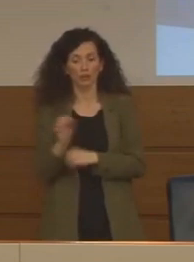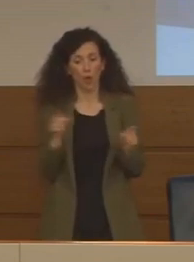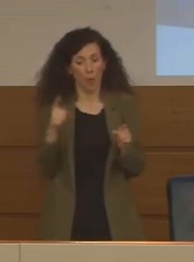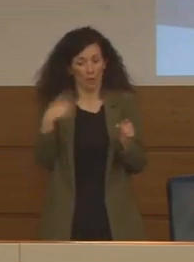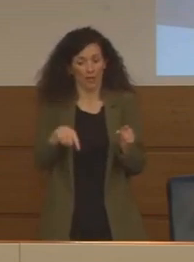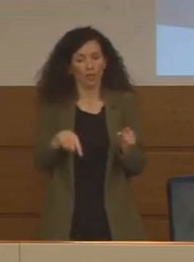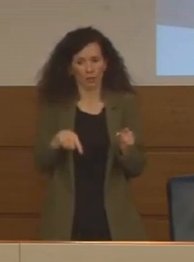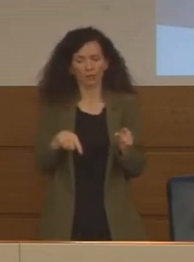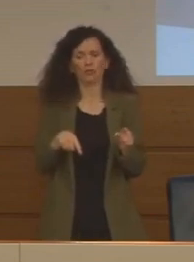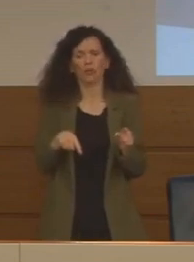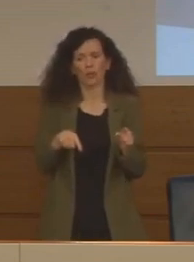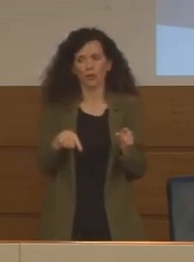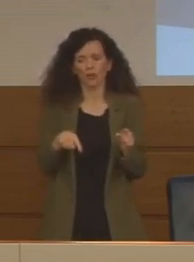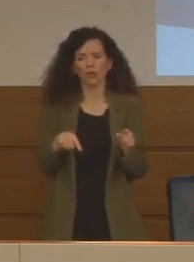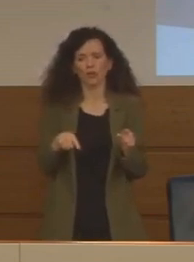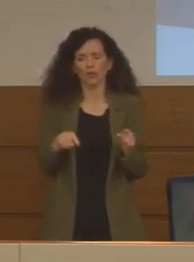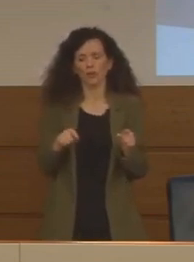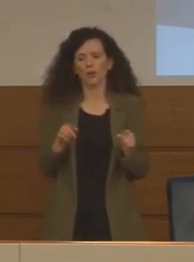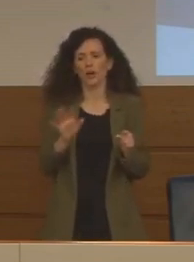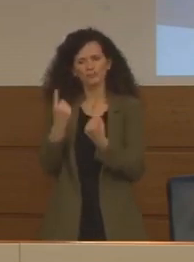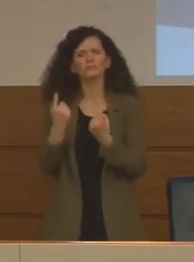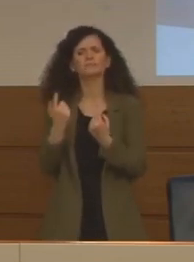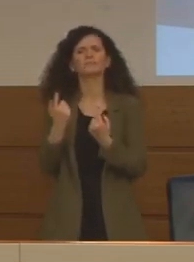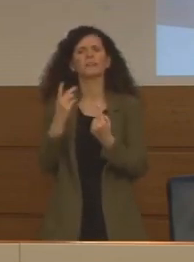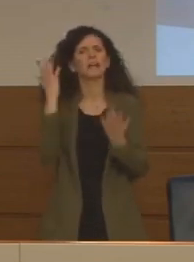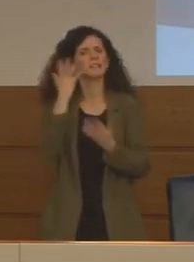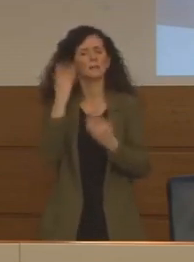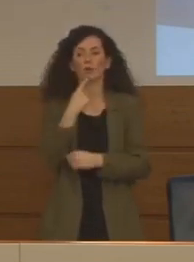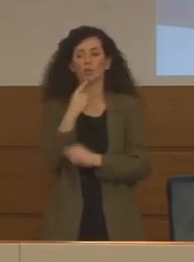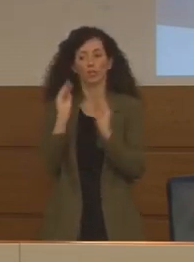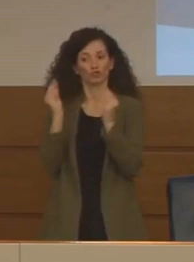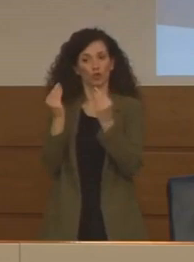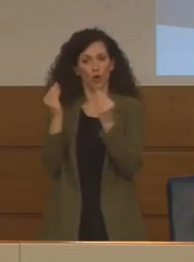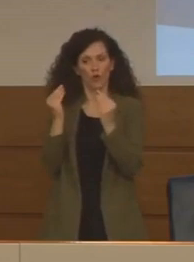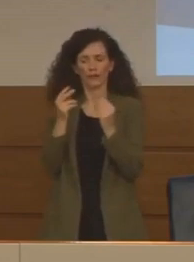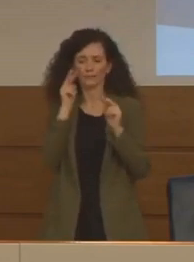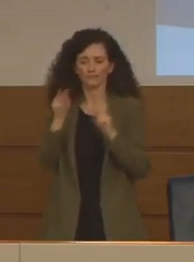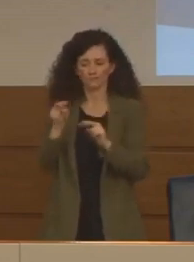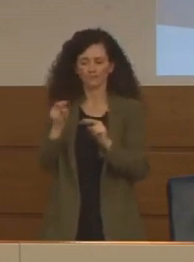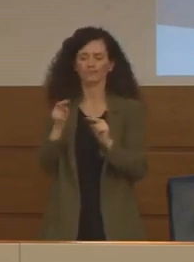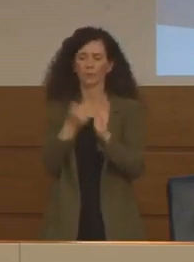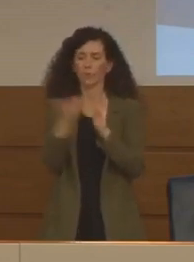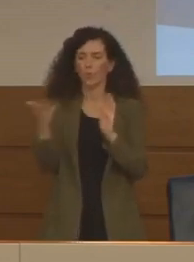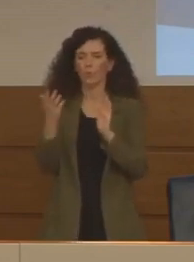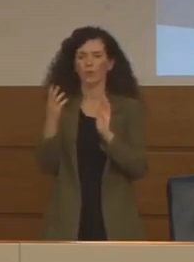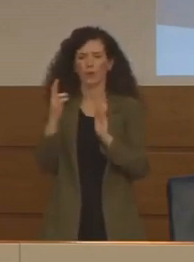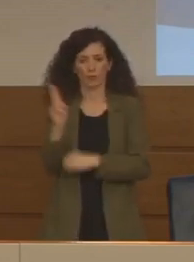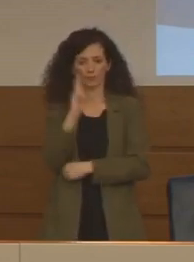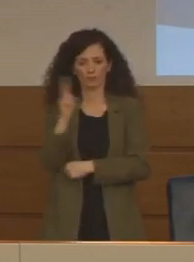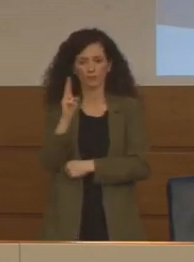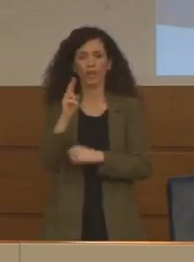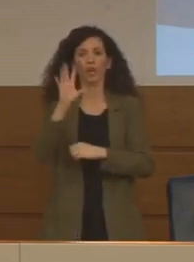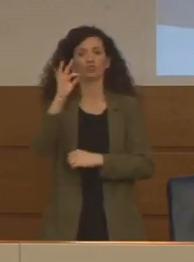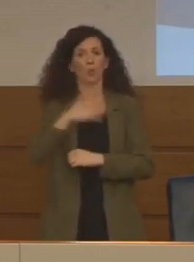risulterebbe avere una zero patologie. Guardando poi i decessi che purtroppo abbiamo anche al di sotto dei 50 anni,